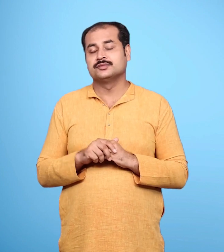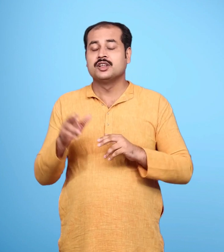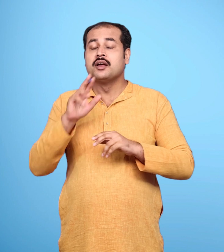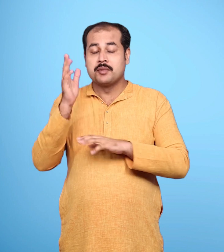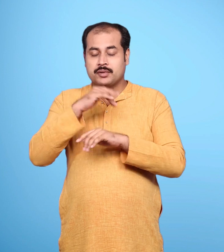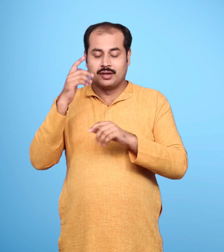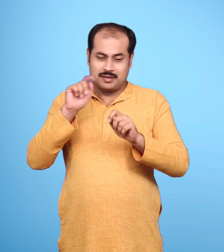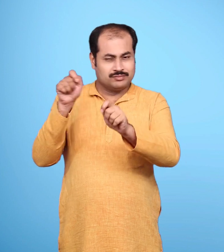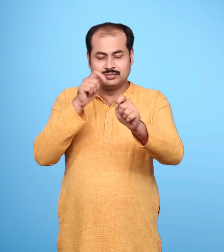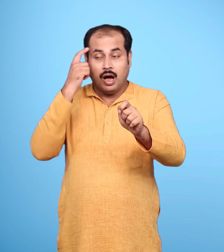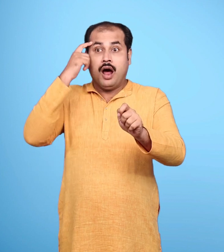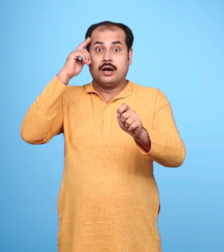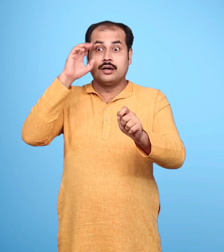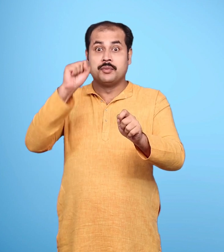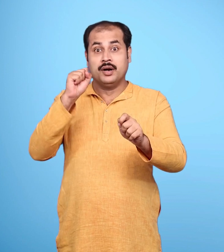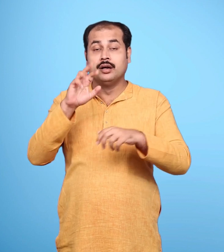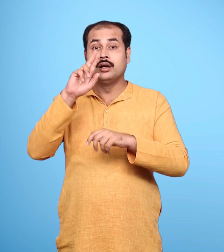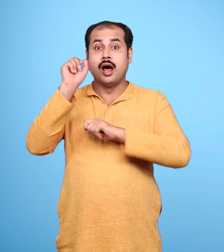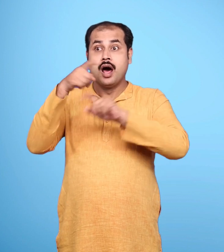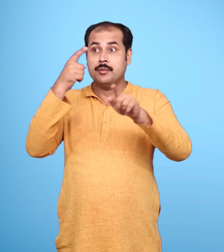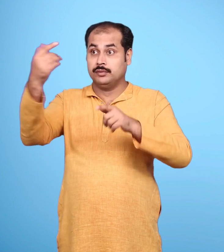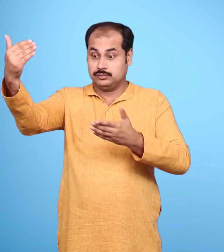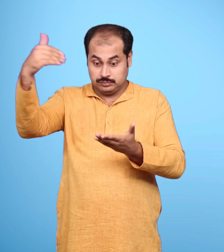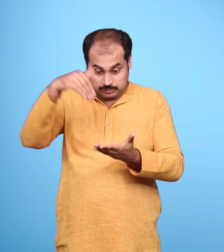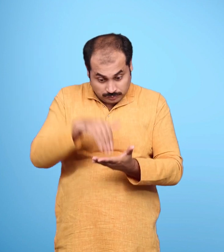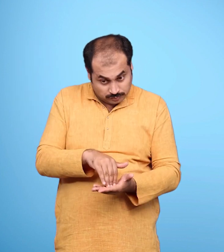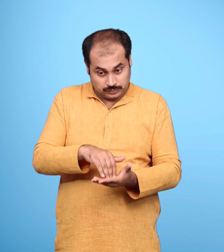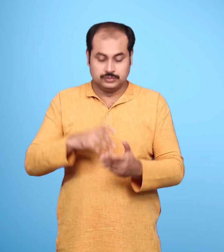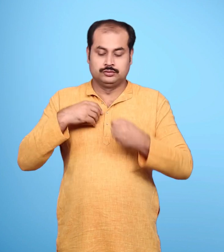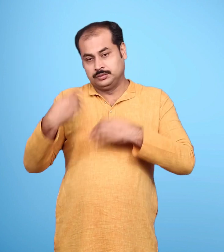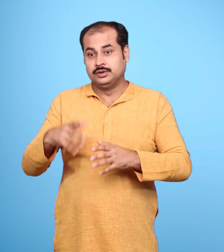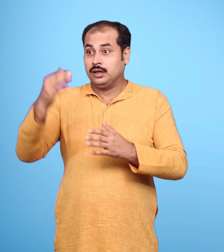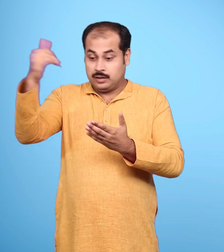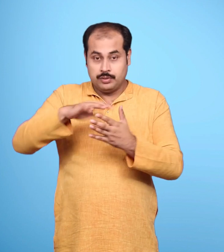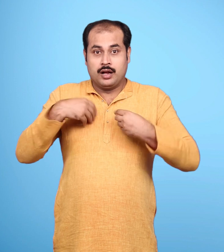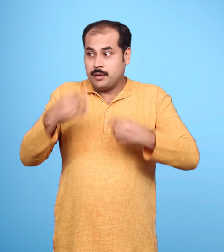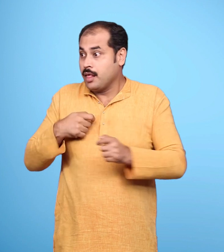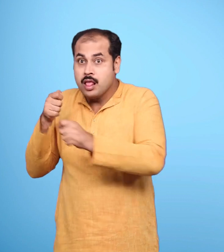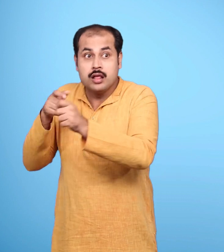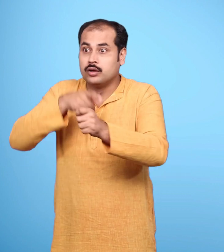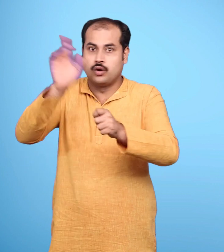साथ ही राम का आदेश उन्हीं याद था उनके लोटने तक सीता की रक्षा